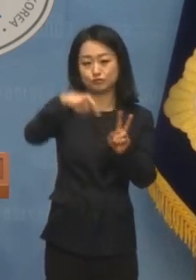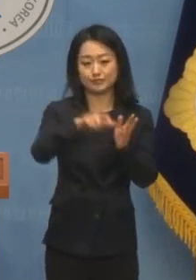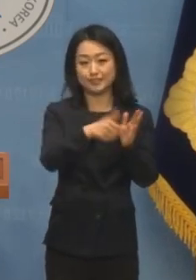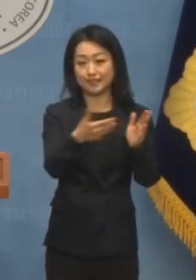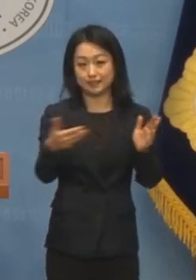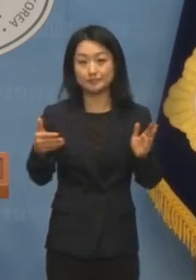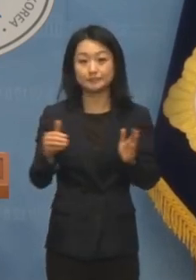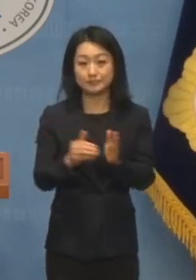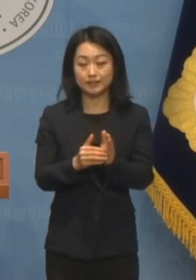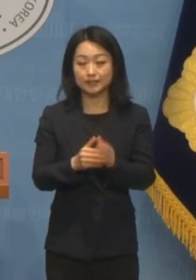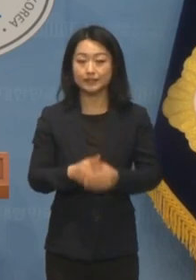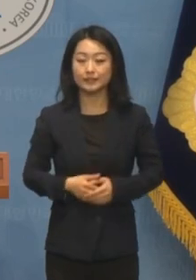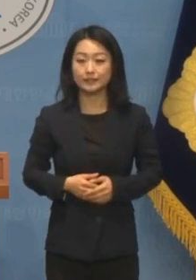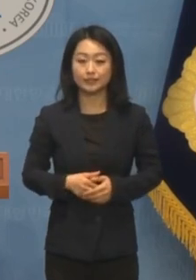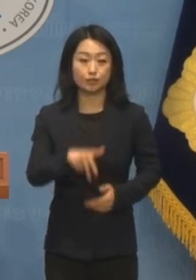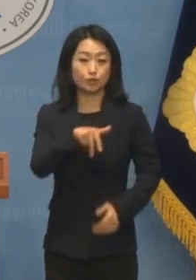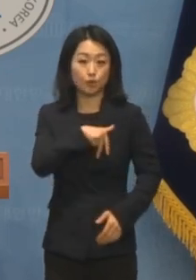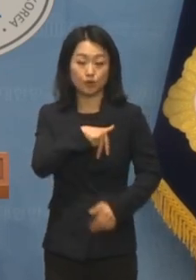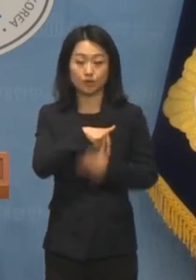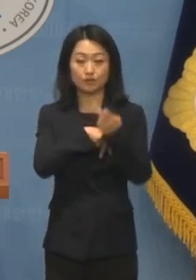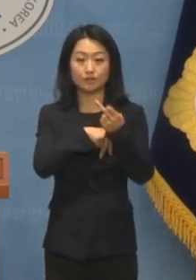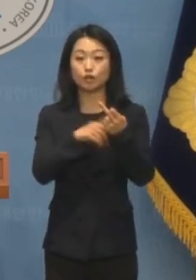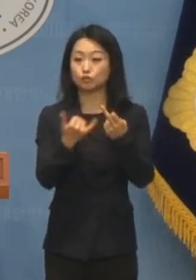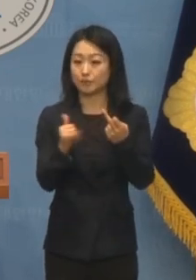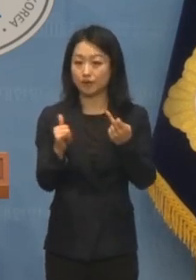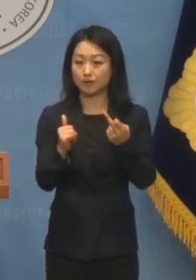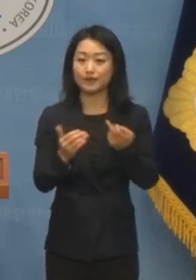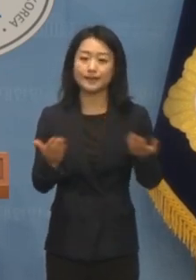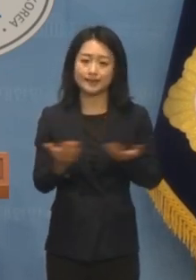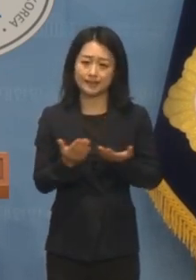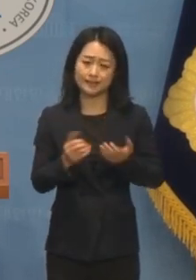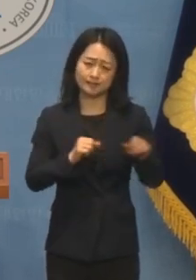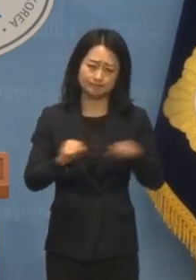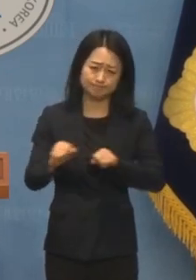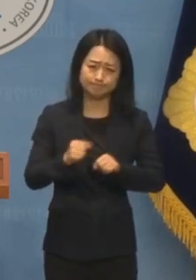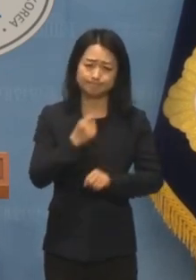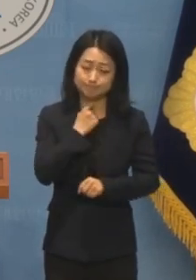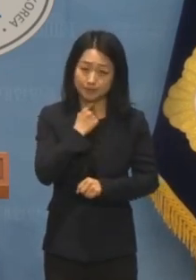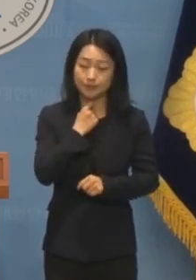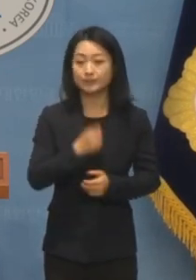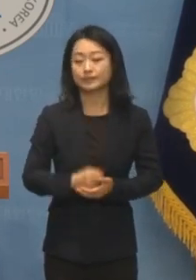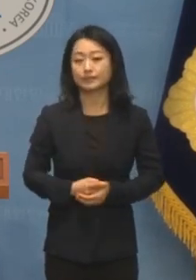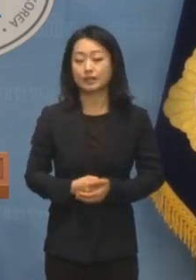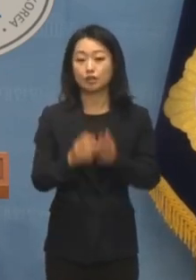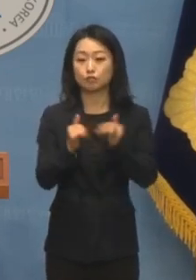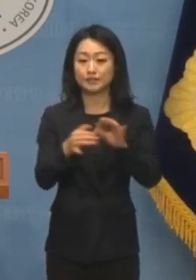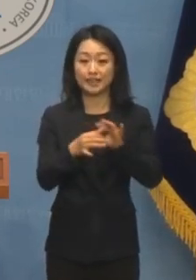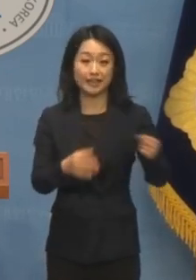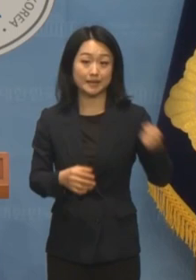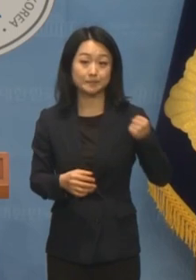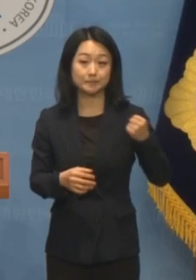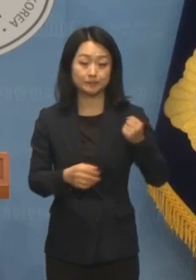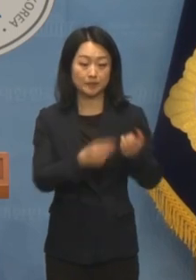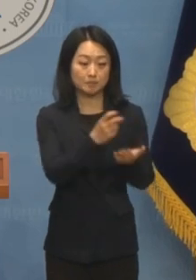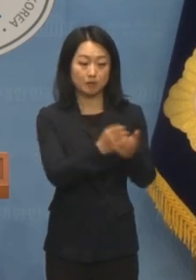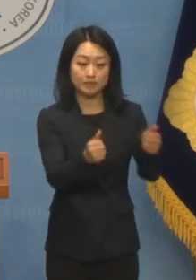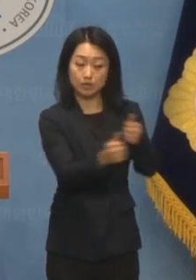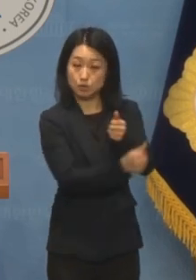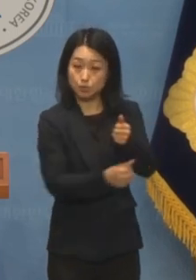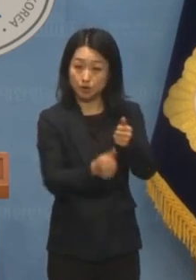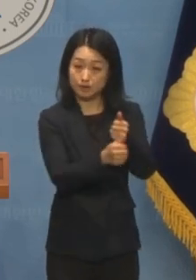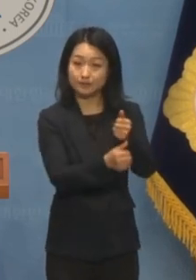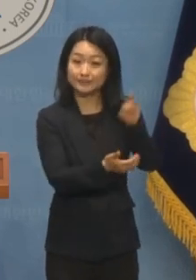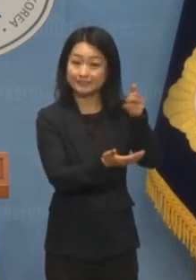조국혁신당 국회의원 12명은 일하고 싶습니다. 국민의힘은 법제사법위원회